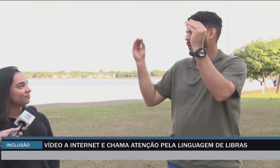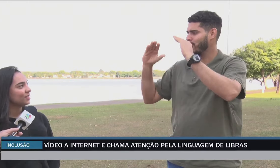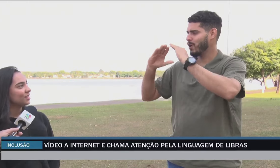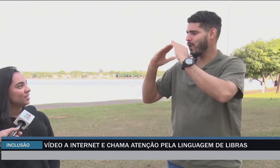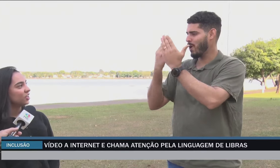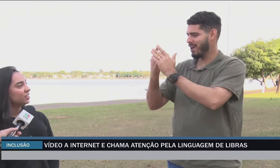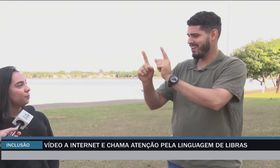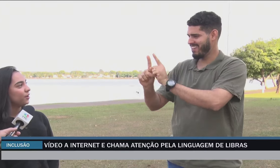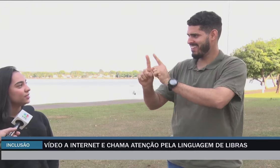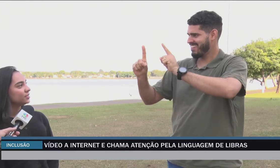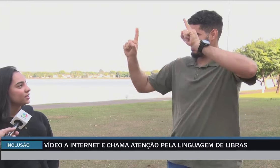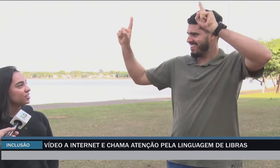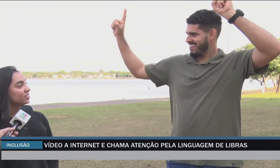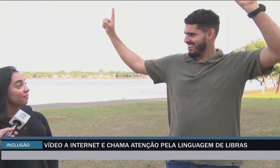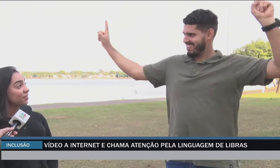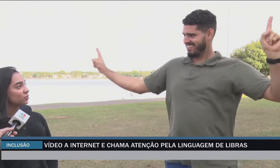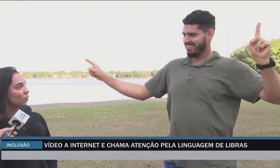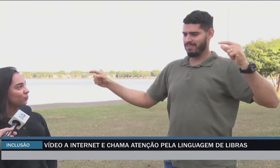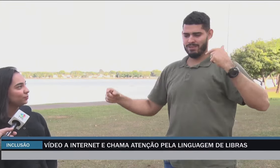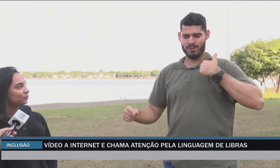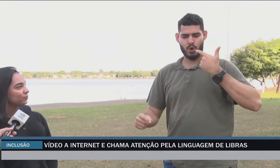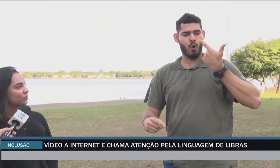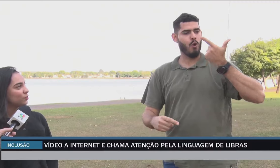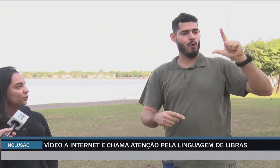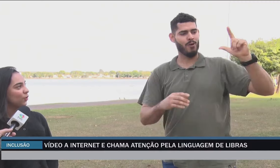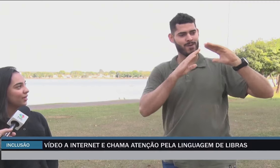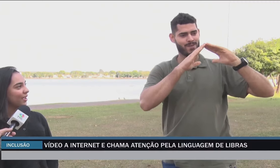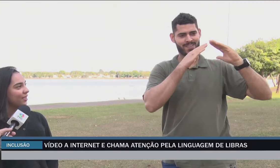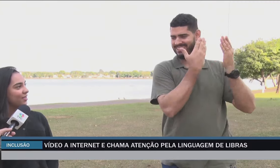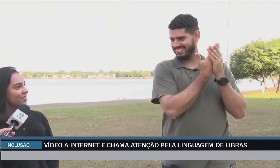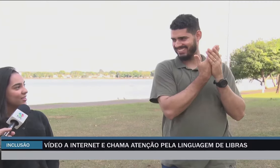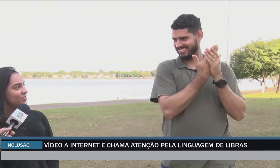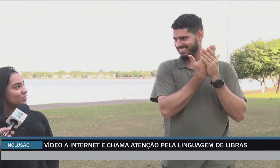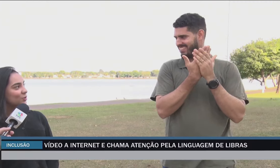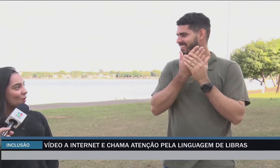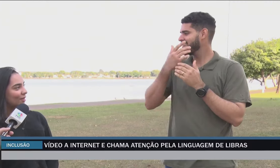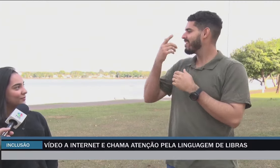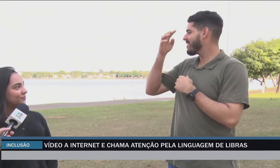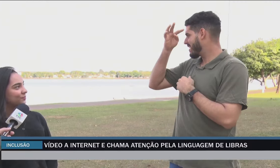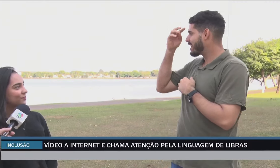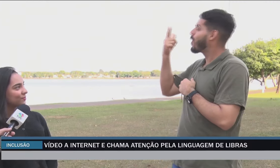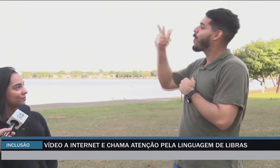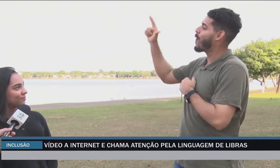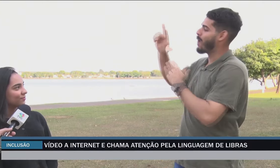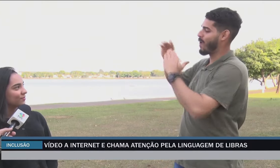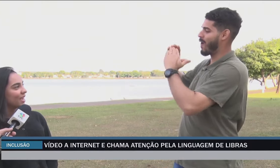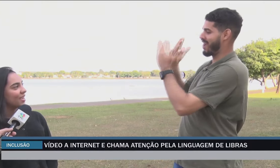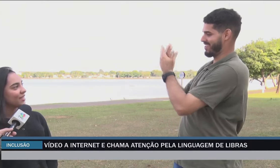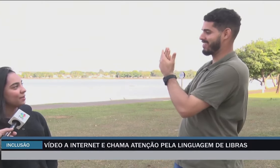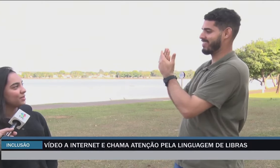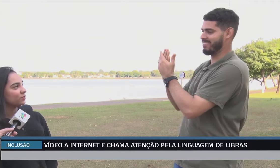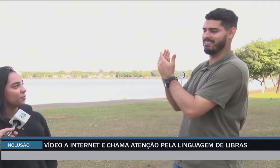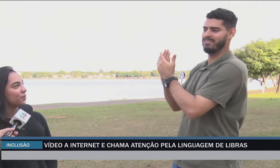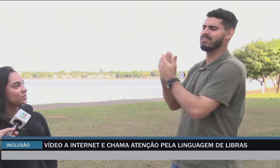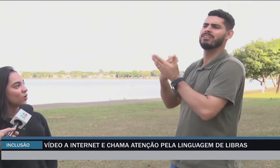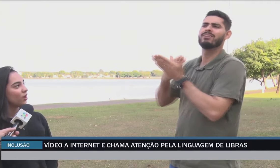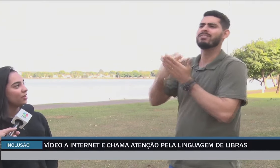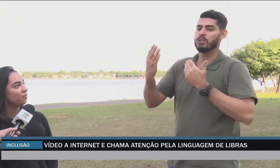Só que depois a gente se afastou. A gente mudou de escola. Aí a Tamires foi para uma escola e eu